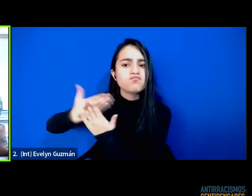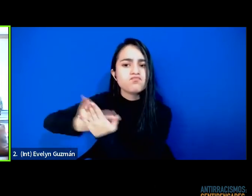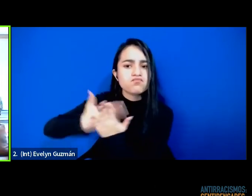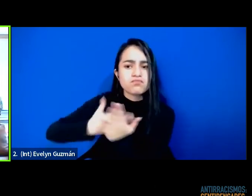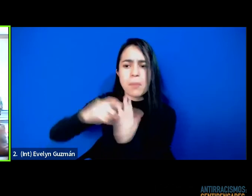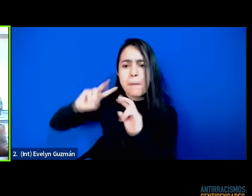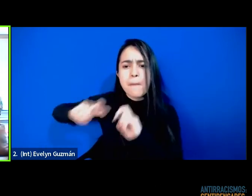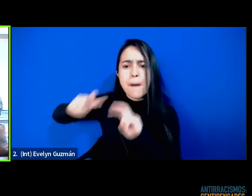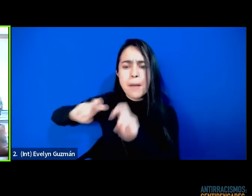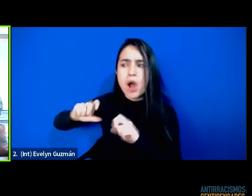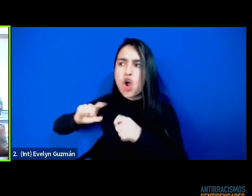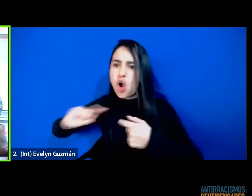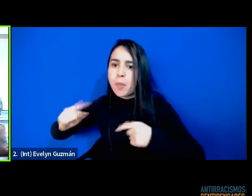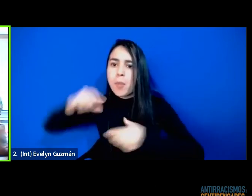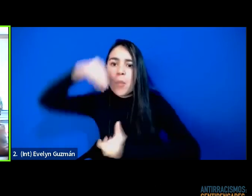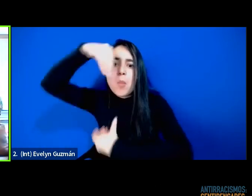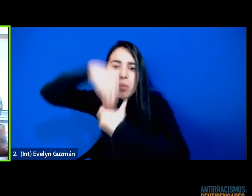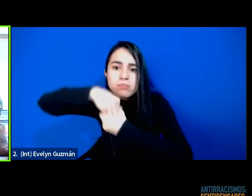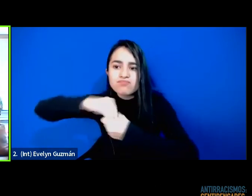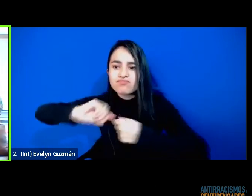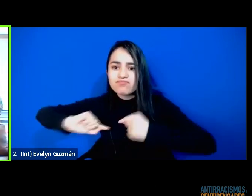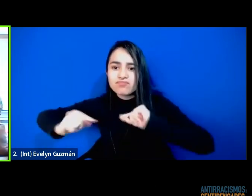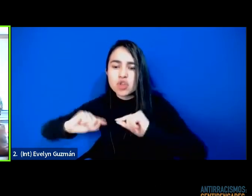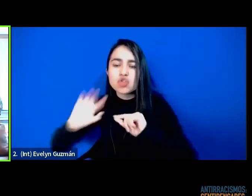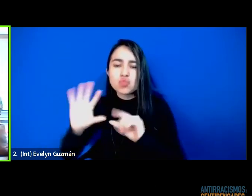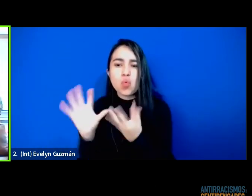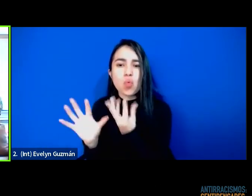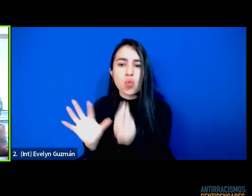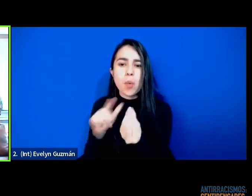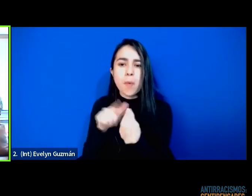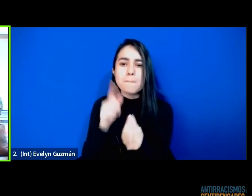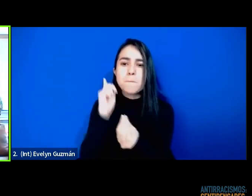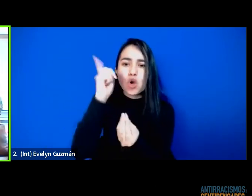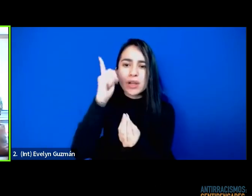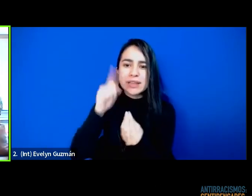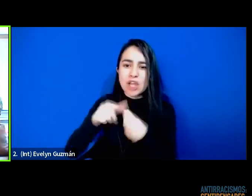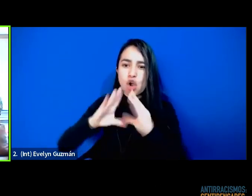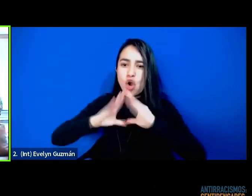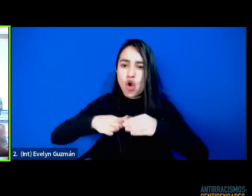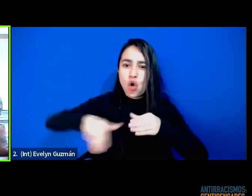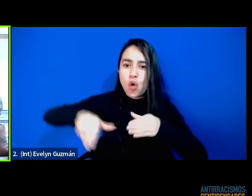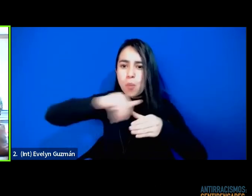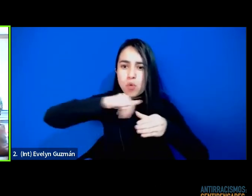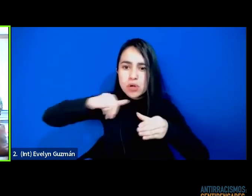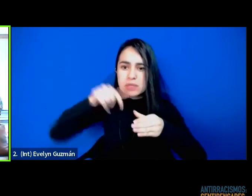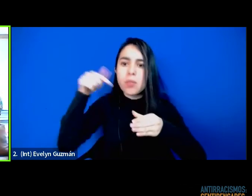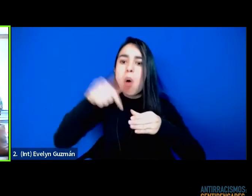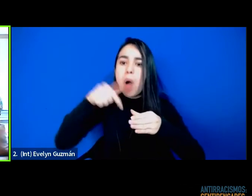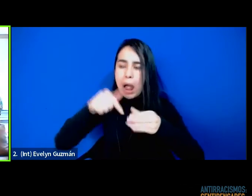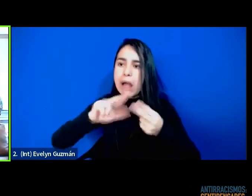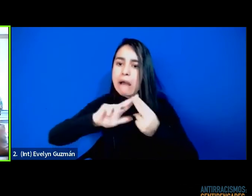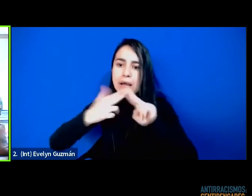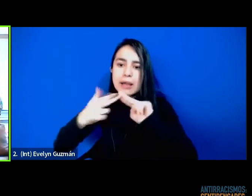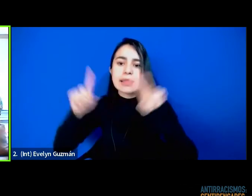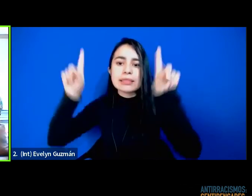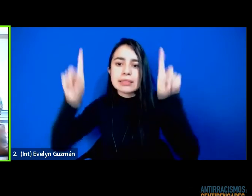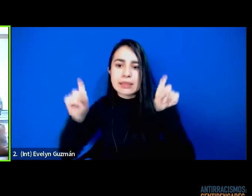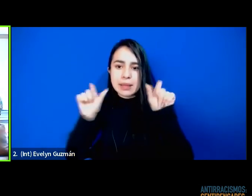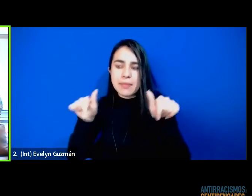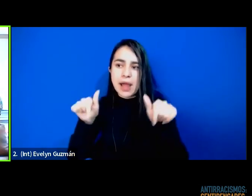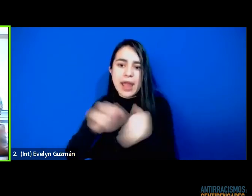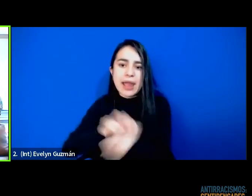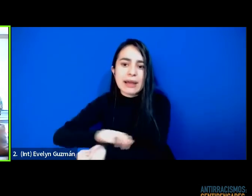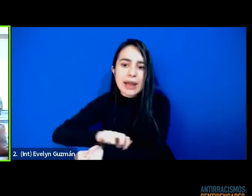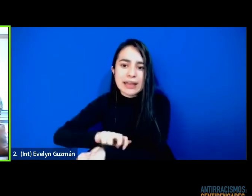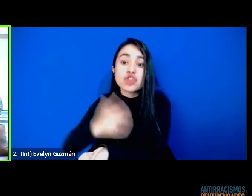de los debates internos a nivel del Partido Comunista en relación con los temas de raza. Y me gustaría rastrear eso en